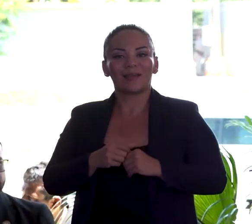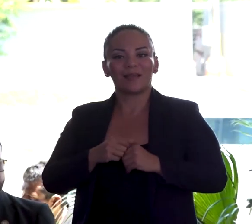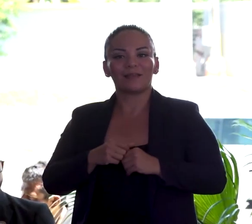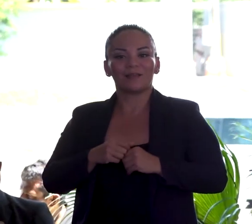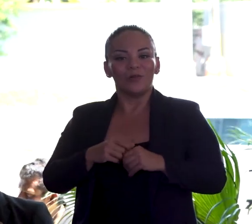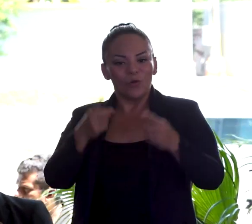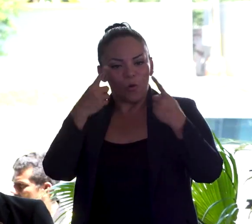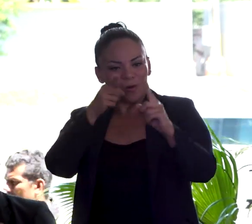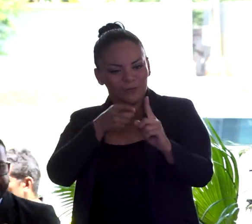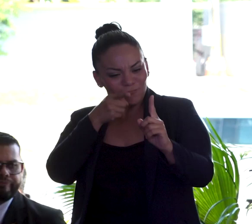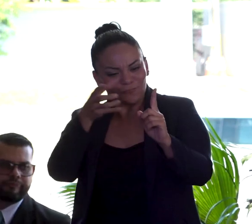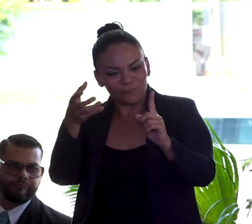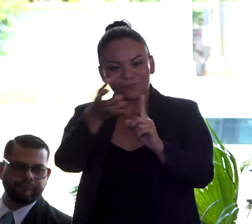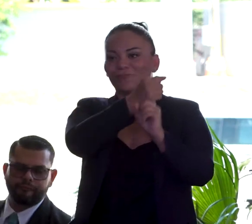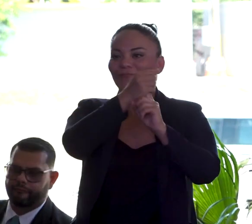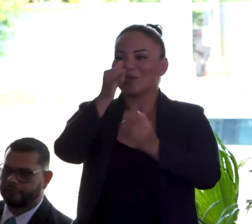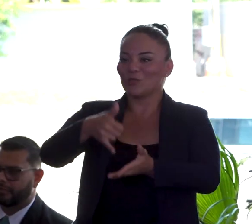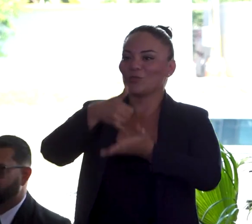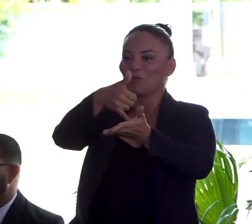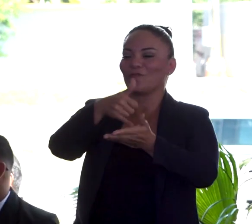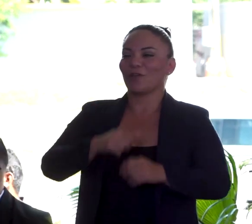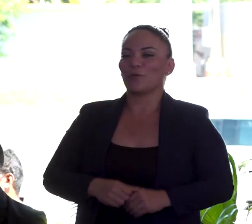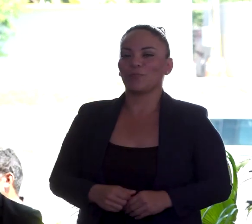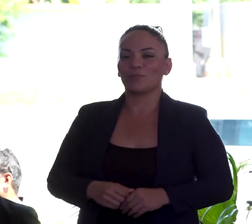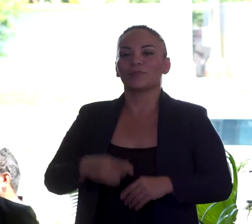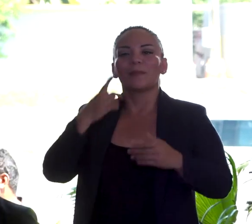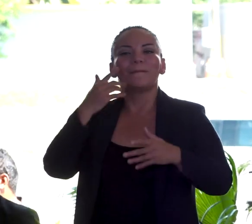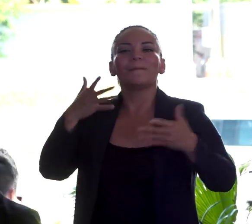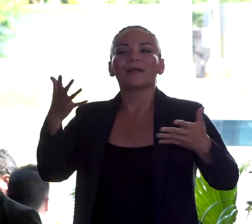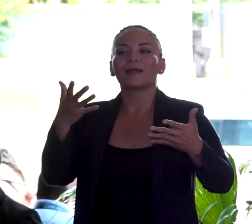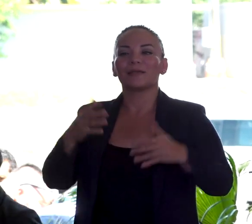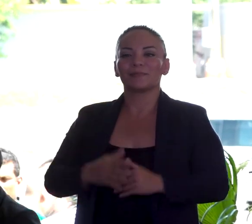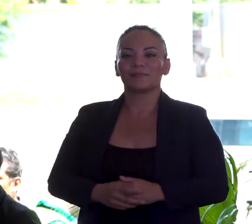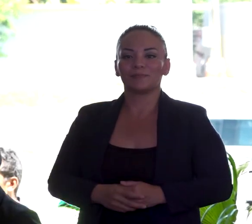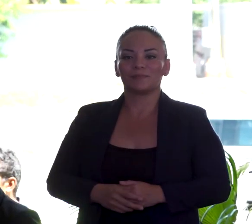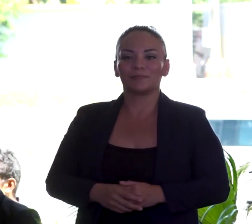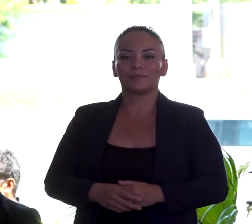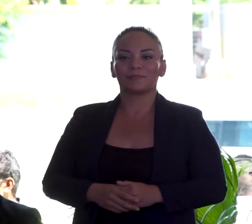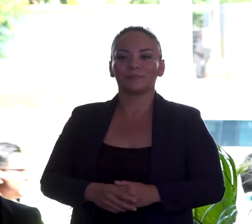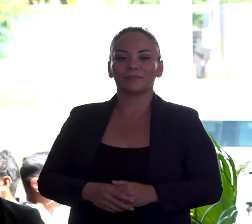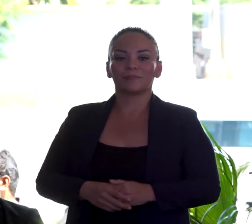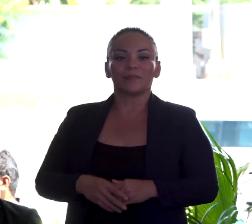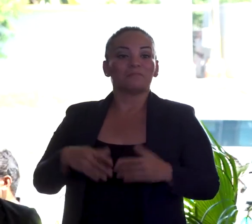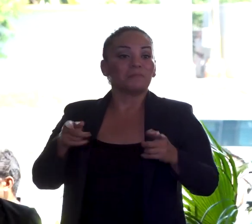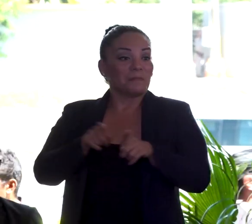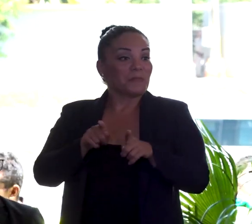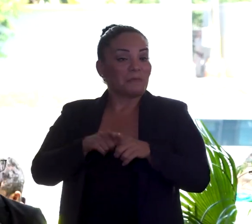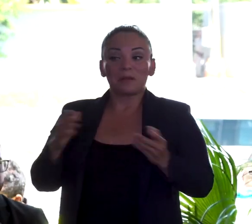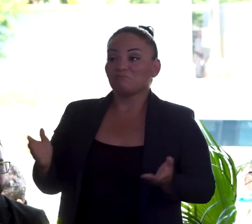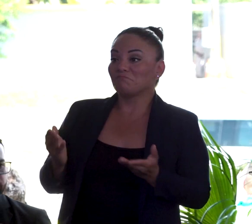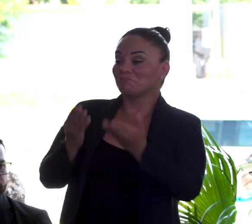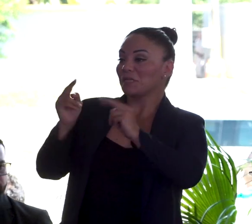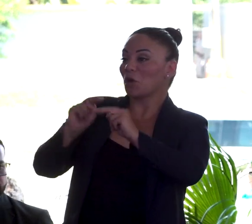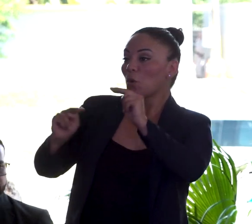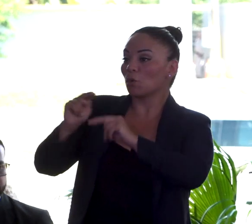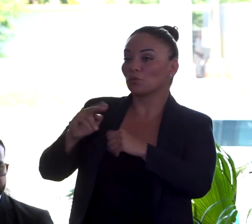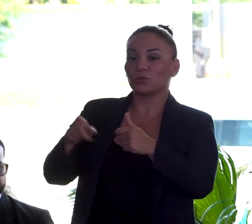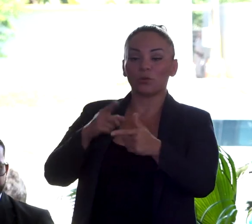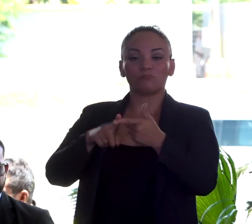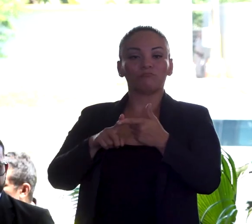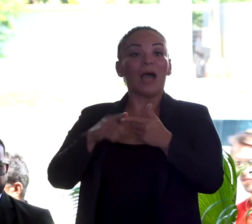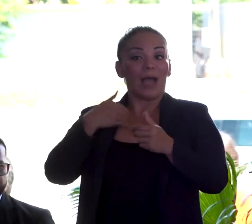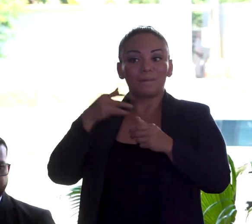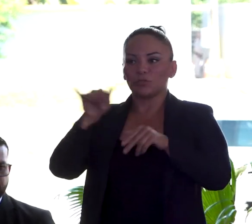trofeo para levantar un negocio, para obtener un título